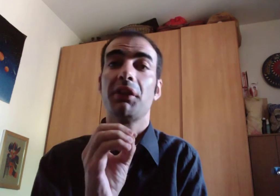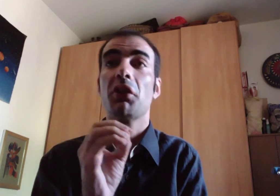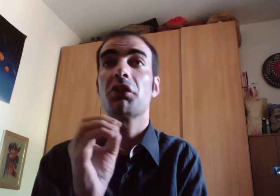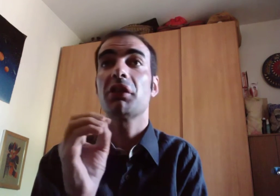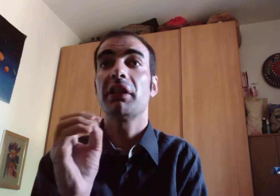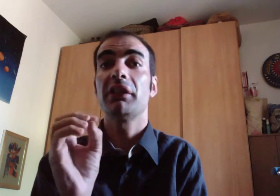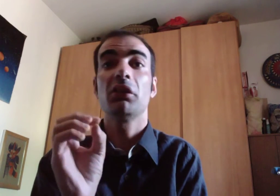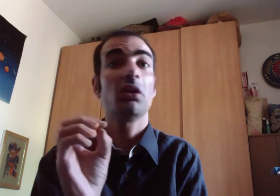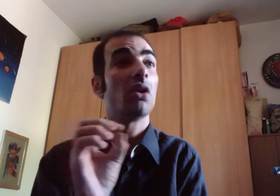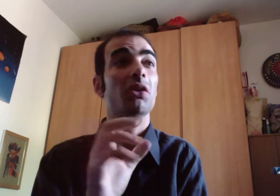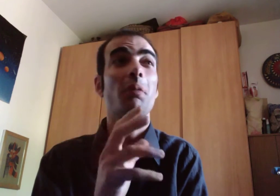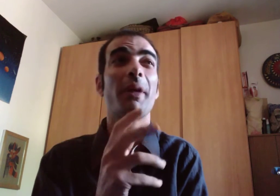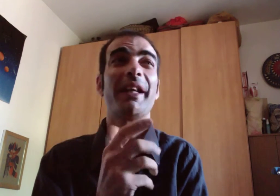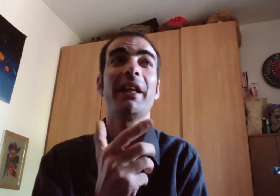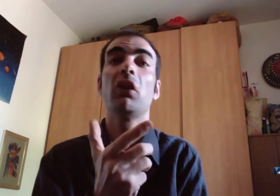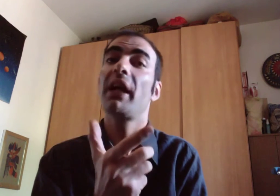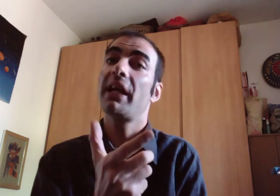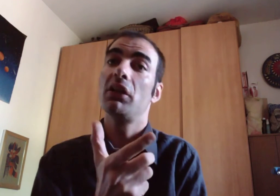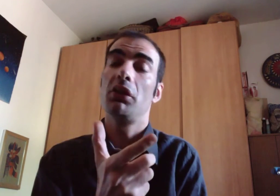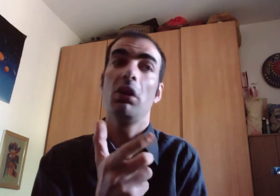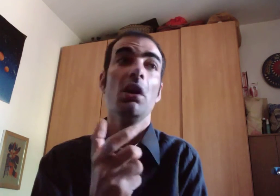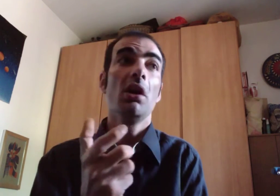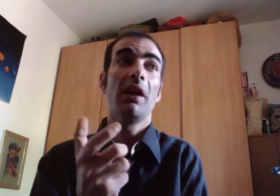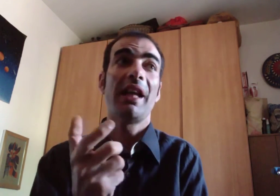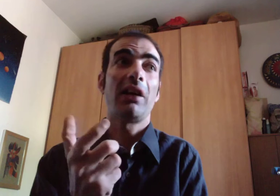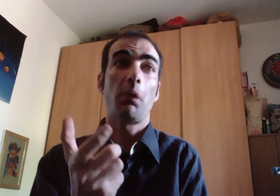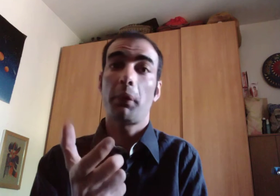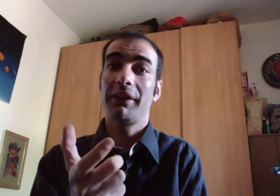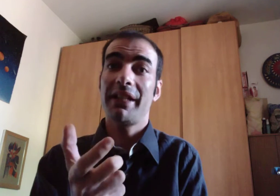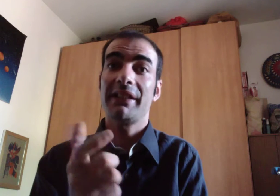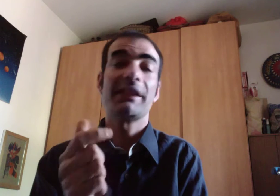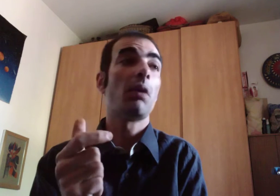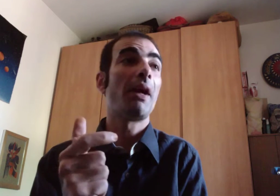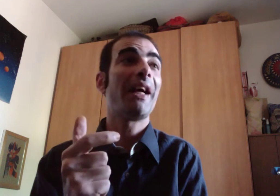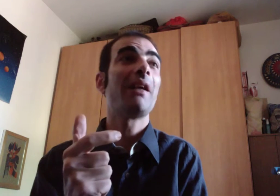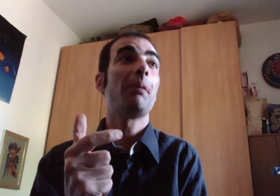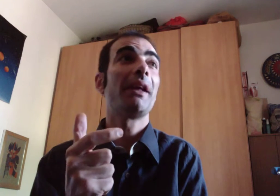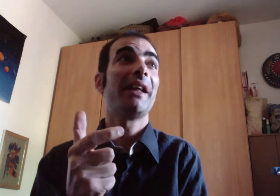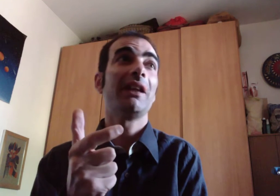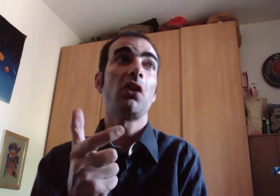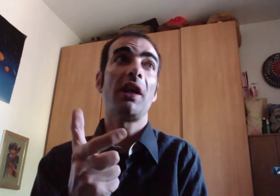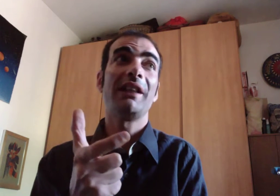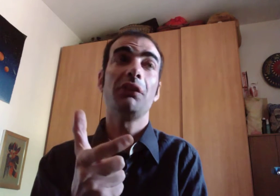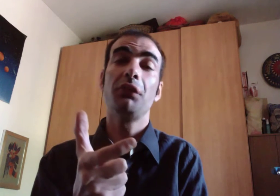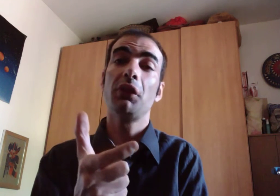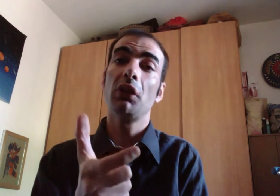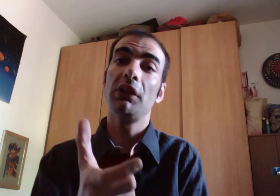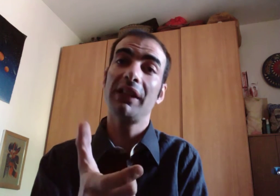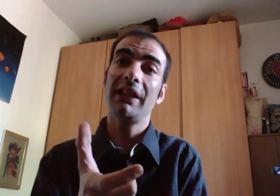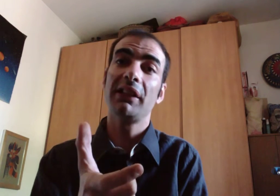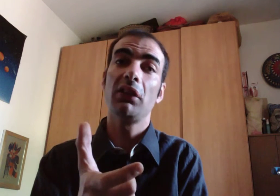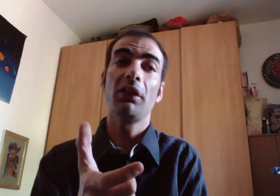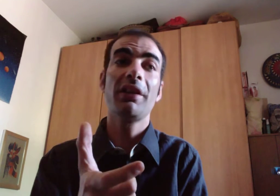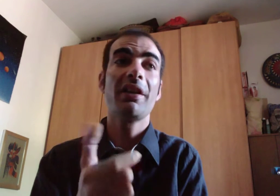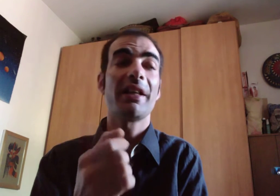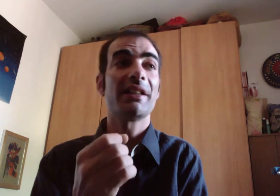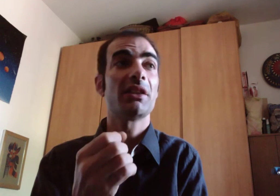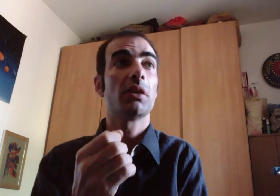non se ne rendono conto perché non hanno la competenza o magari perché hanno la difficoltà nel loro ingresso